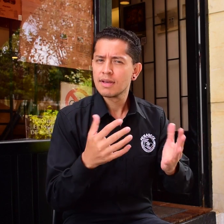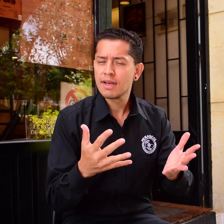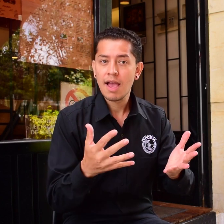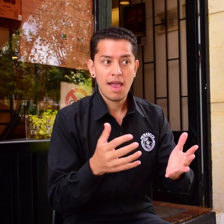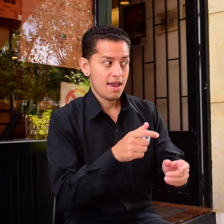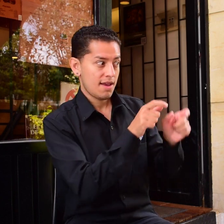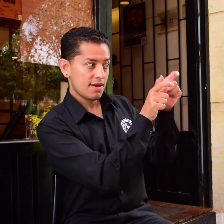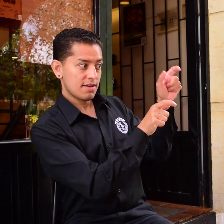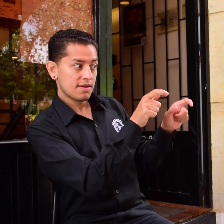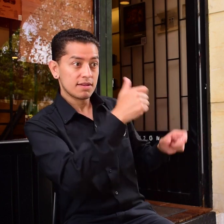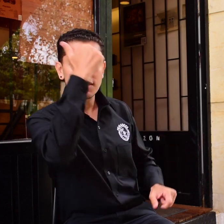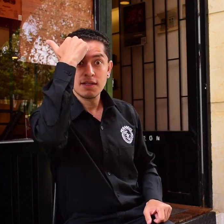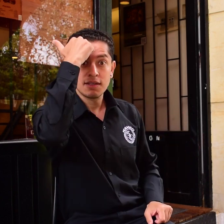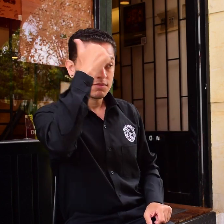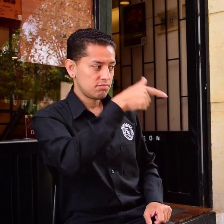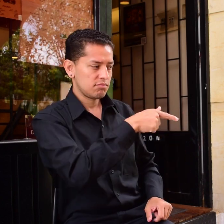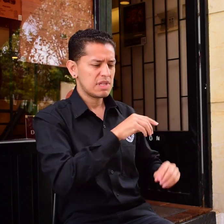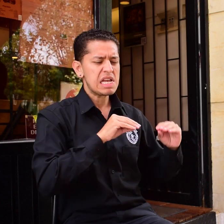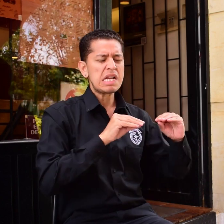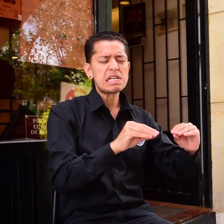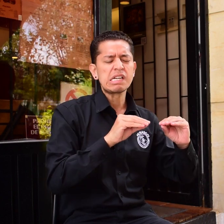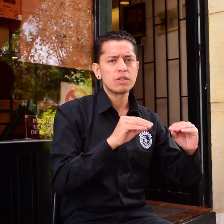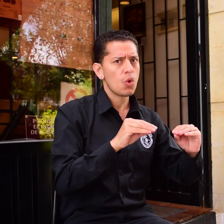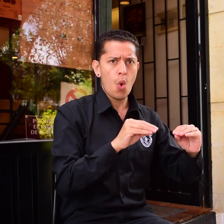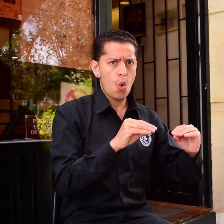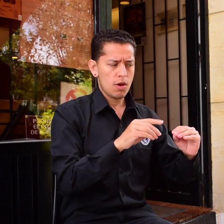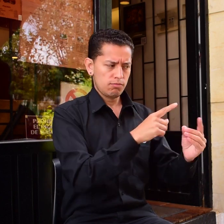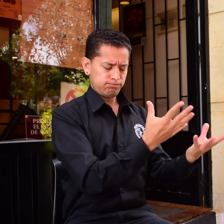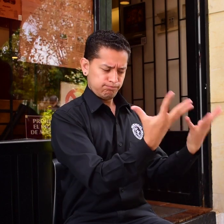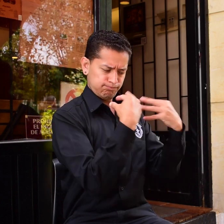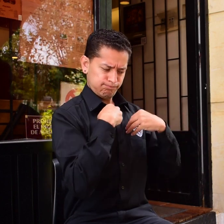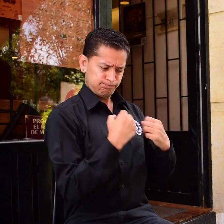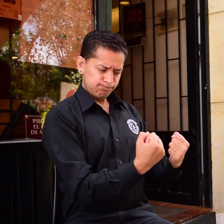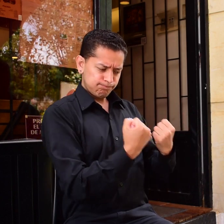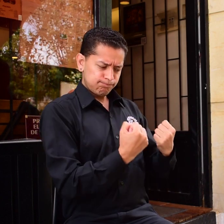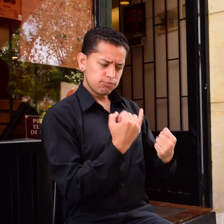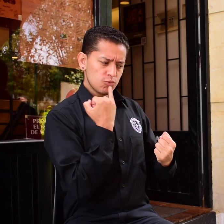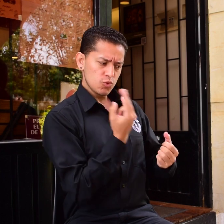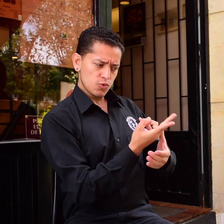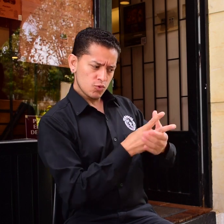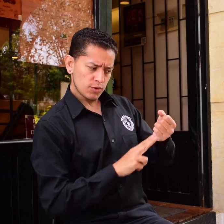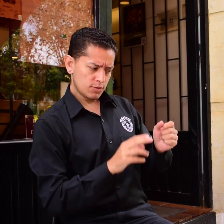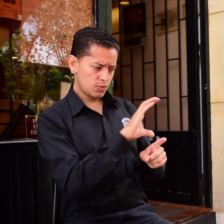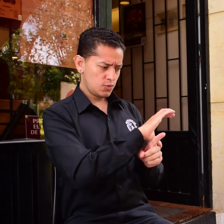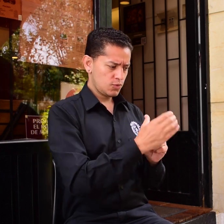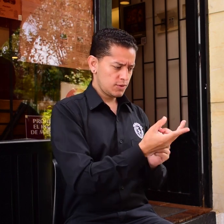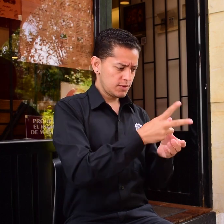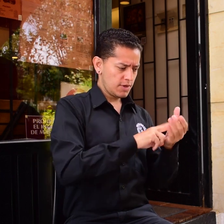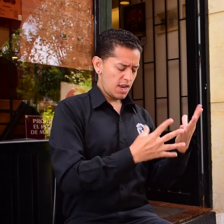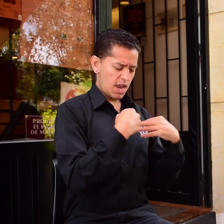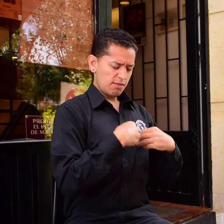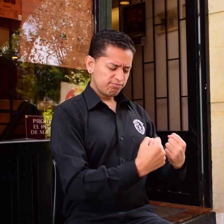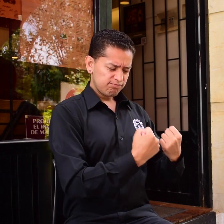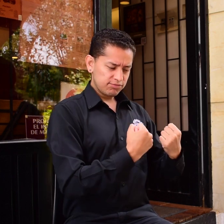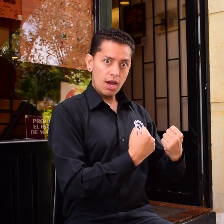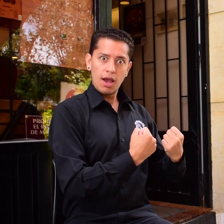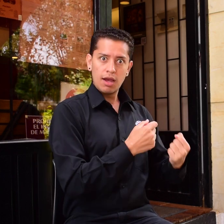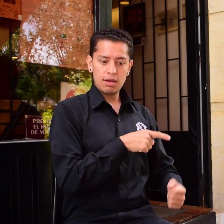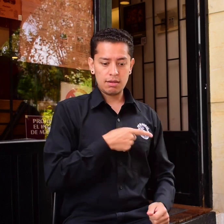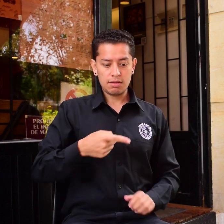Bueno, desde la educación con maestros bilingües y fortalecidos en la biculturalidad con modelos lingüísticos